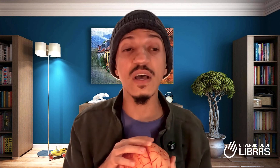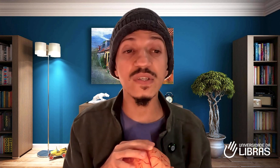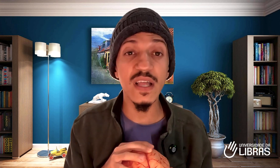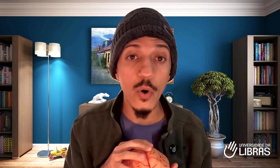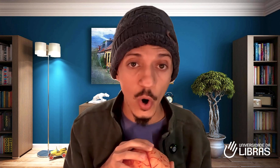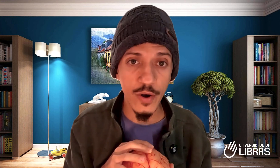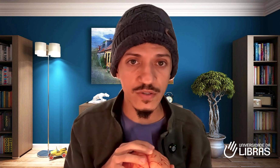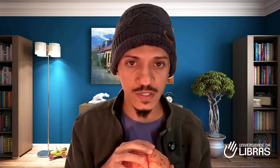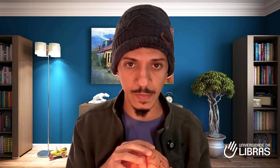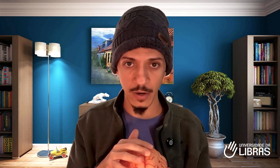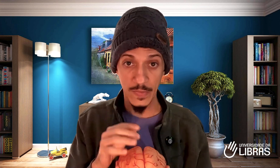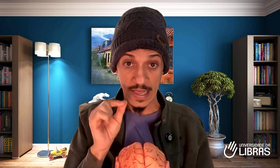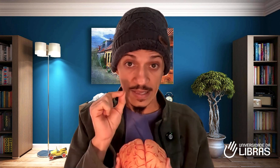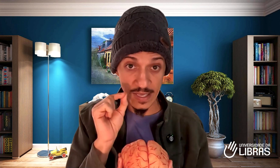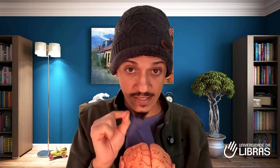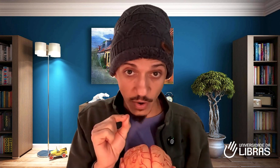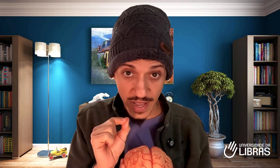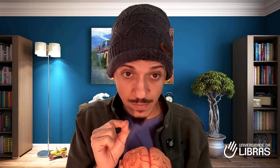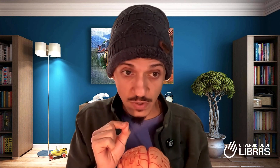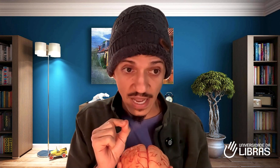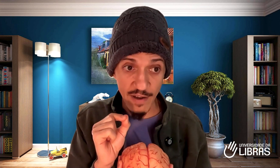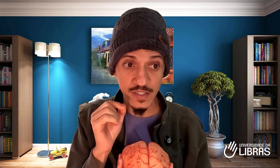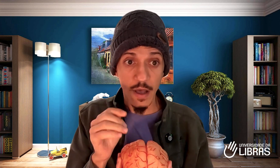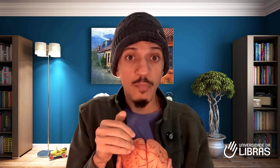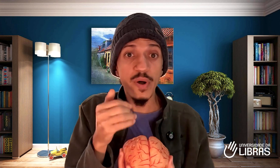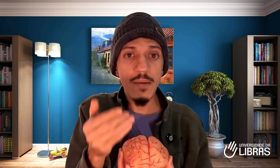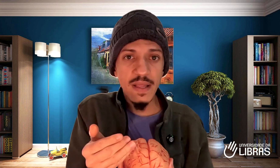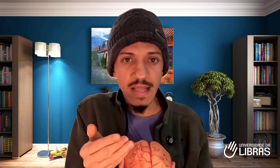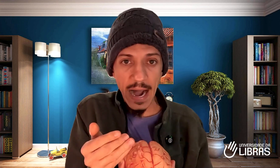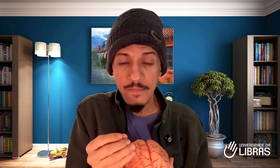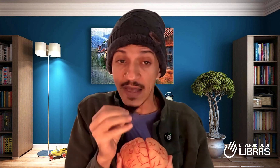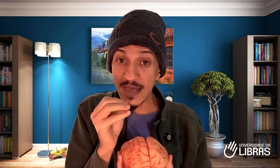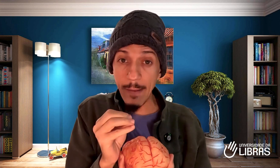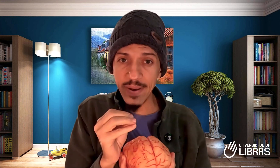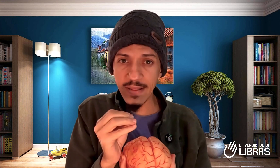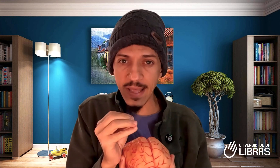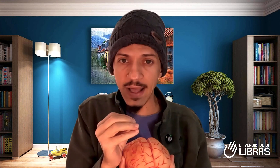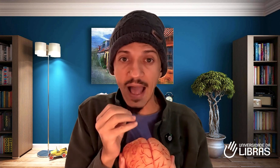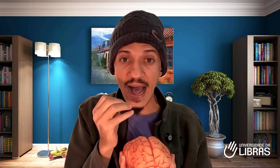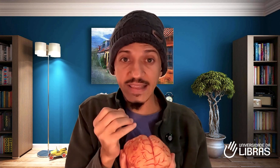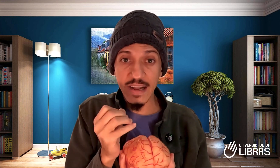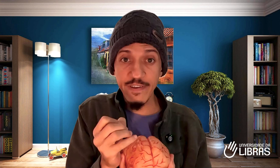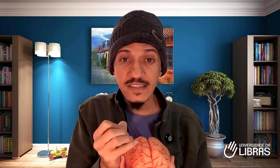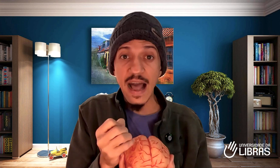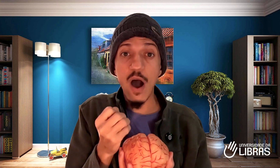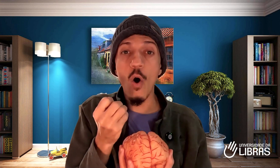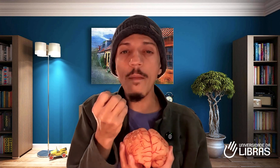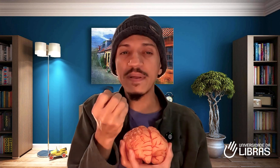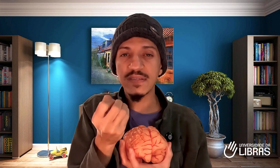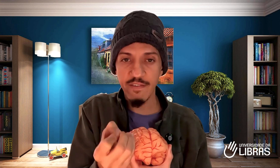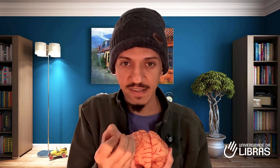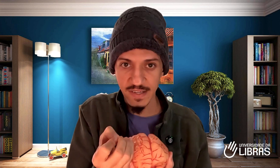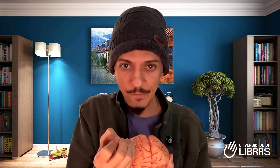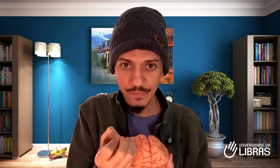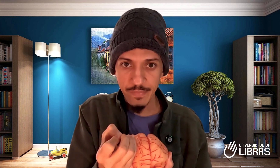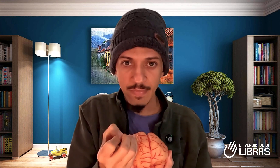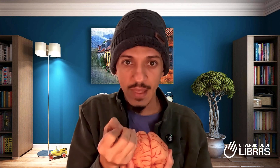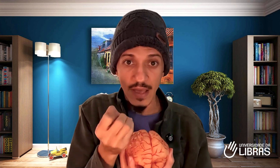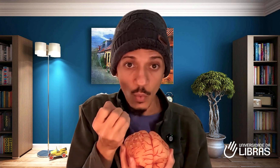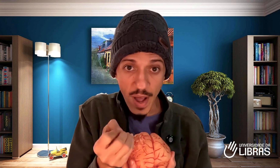neurônios espelho, que são responsáveis por imitar e aprender através da observação. Quando